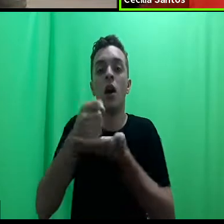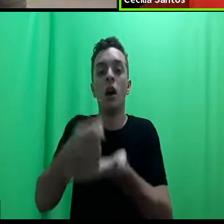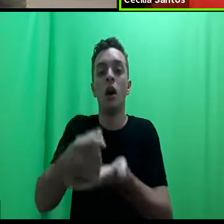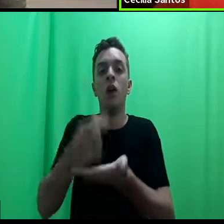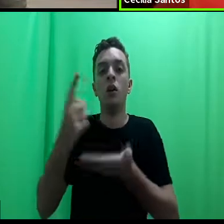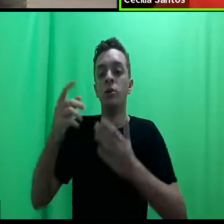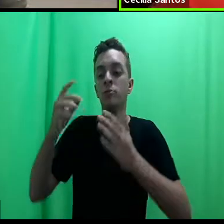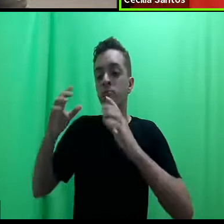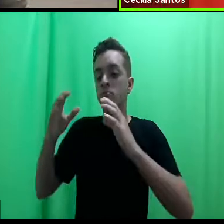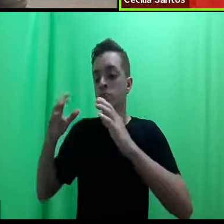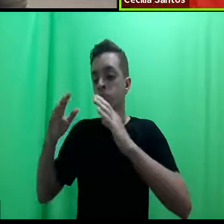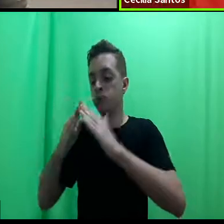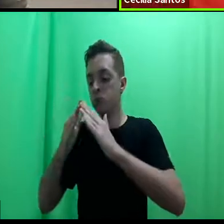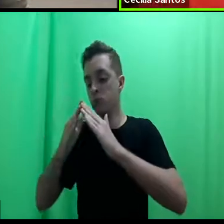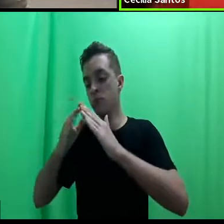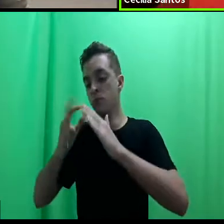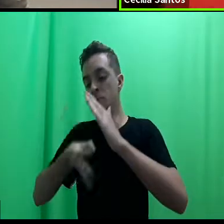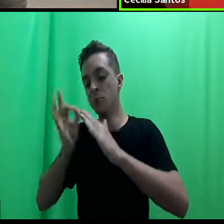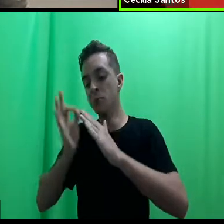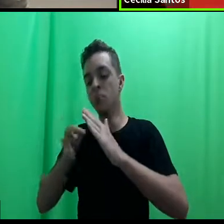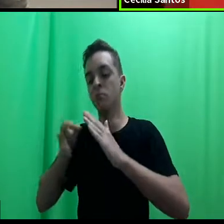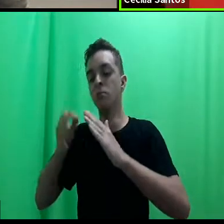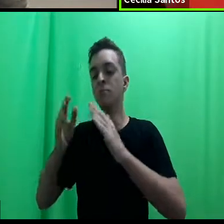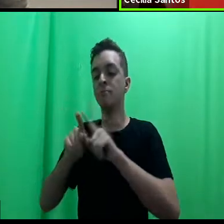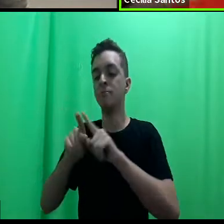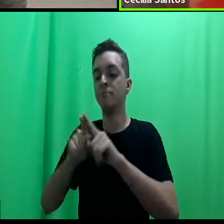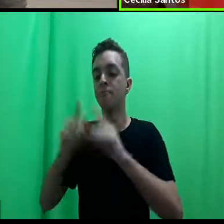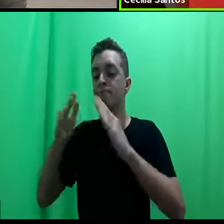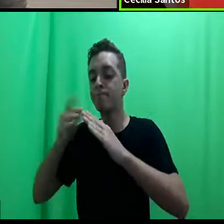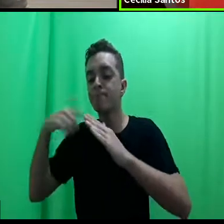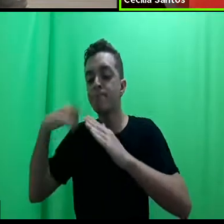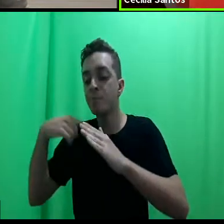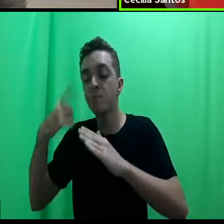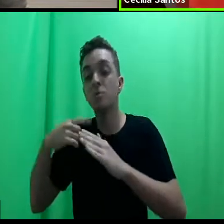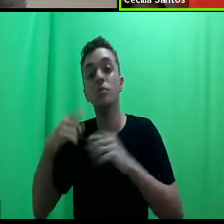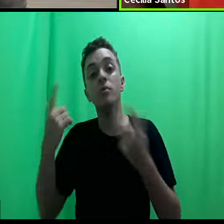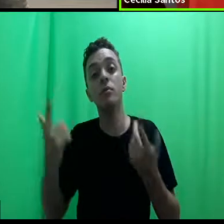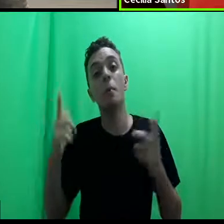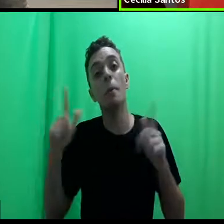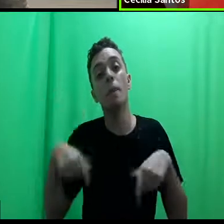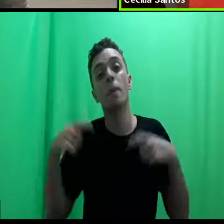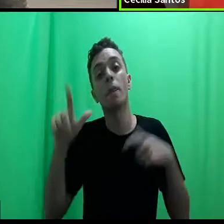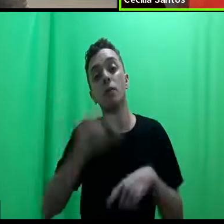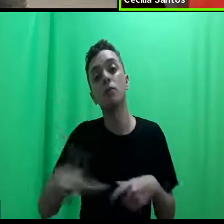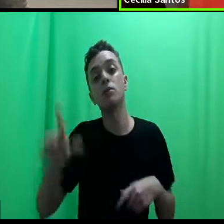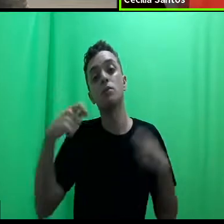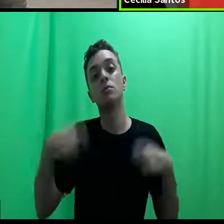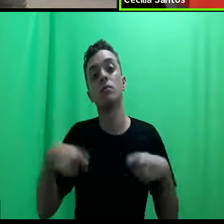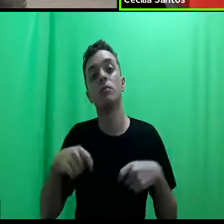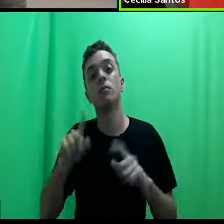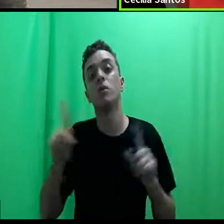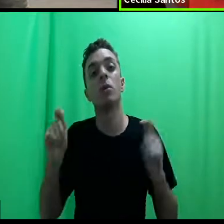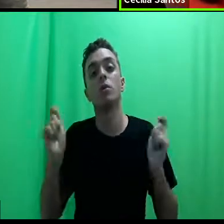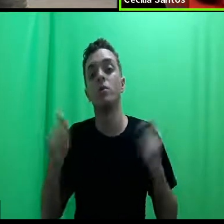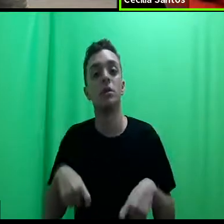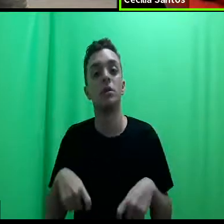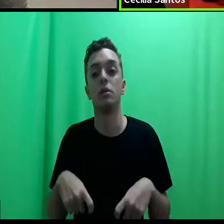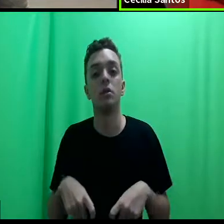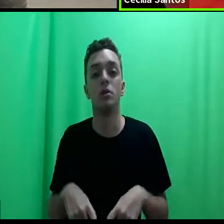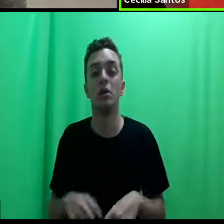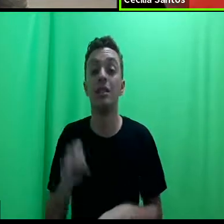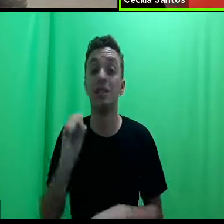num mercado de trabalho de corporações, aí é claro que isso não é possível, se for,